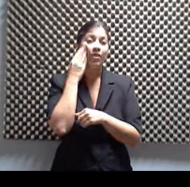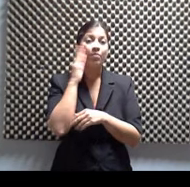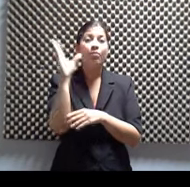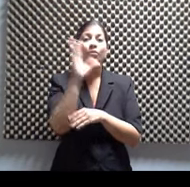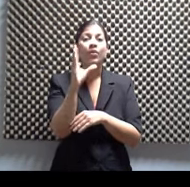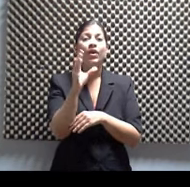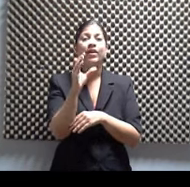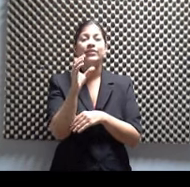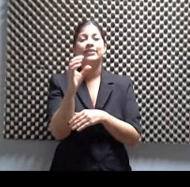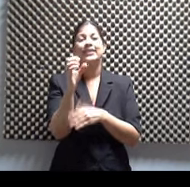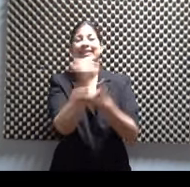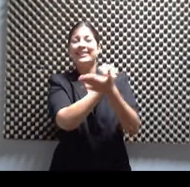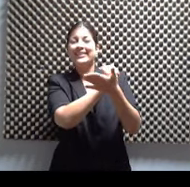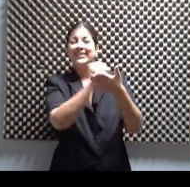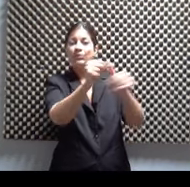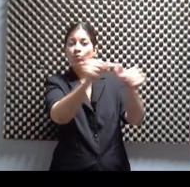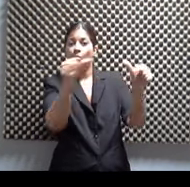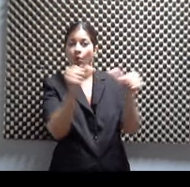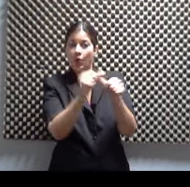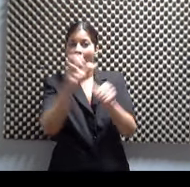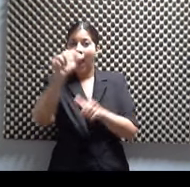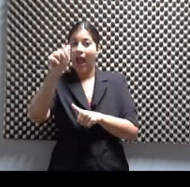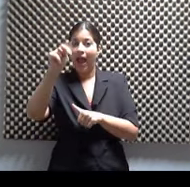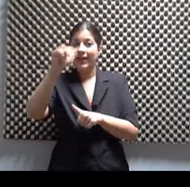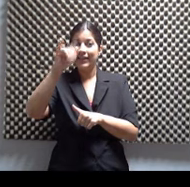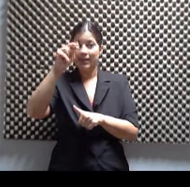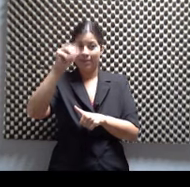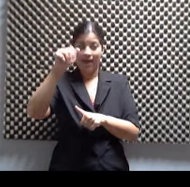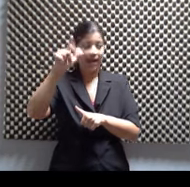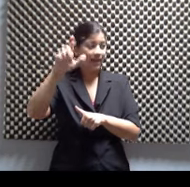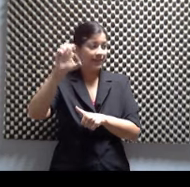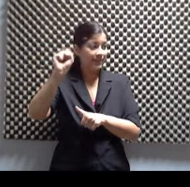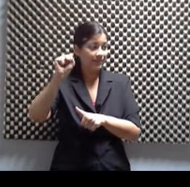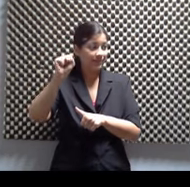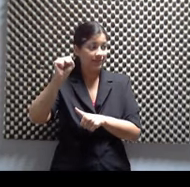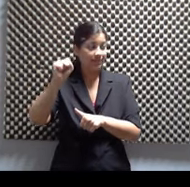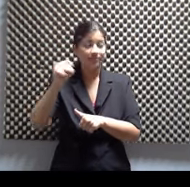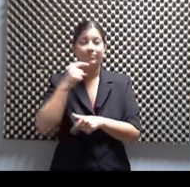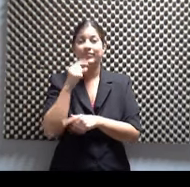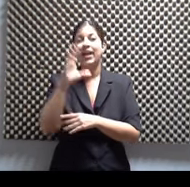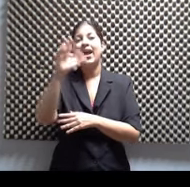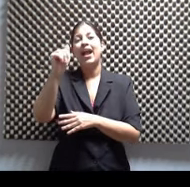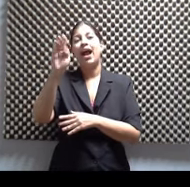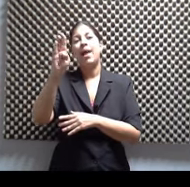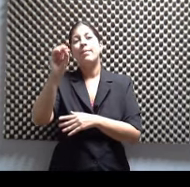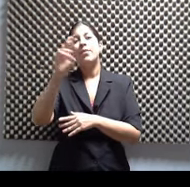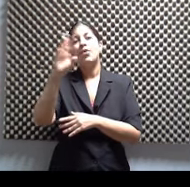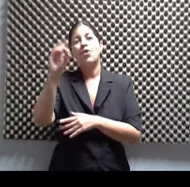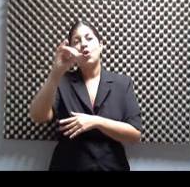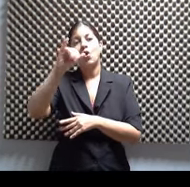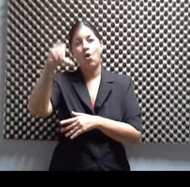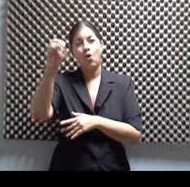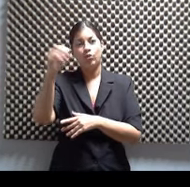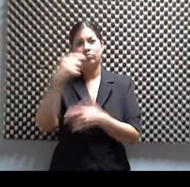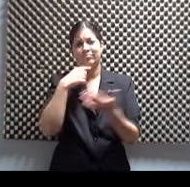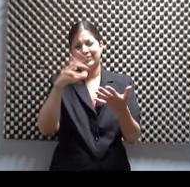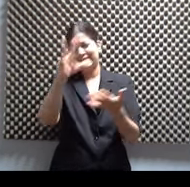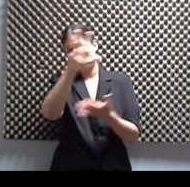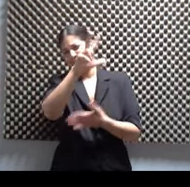Santuario de Animales, San Francisco de Asís, que por cierto, quedan en Cabo Rojo y tienen sobre 300 animales entre perros